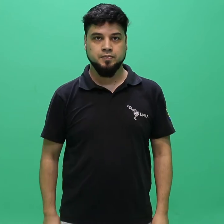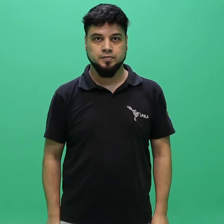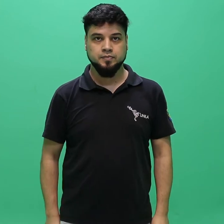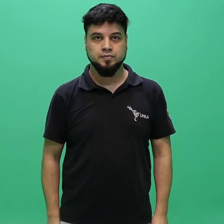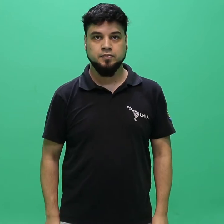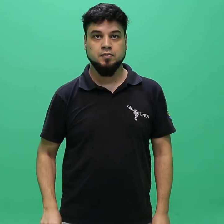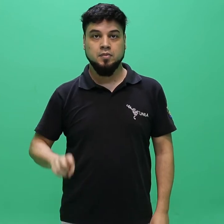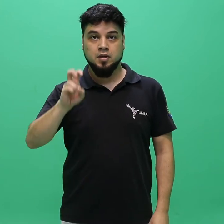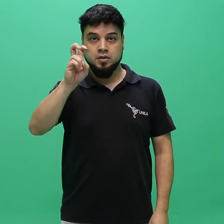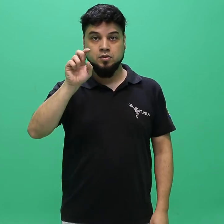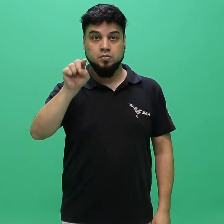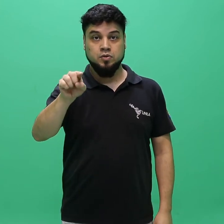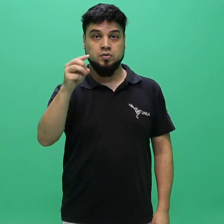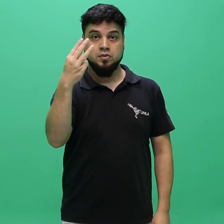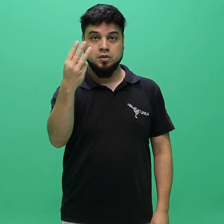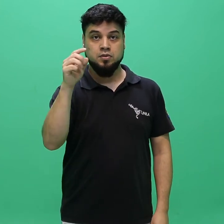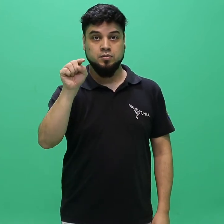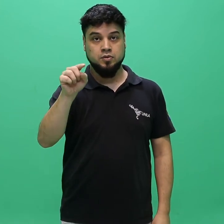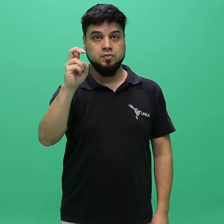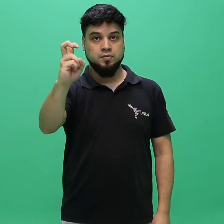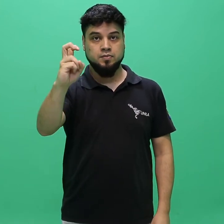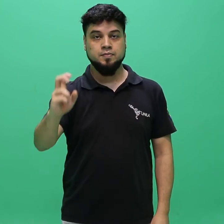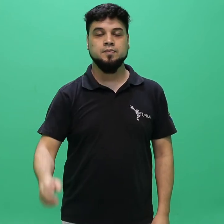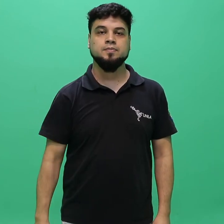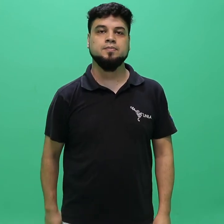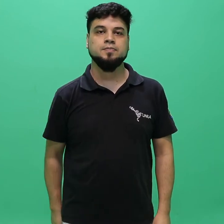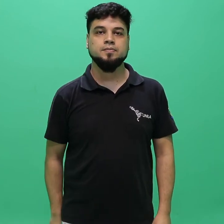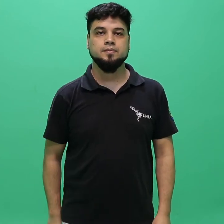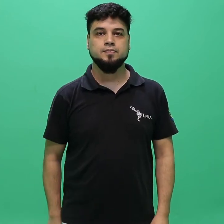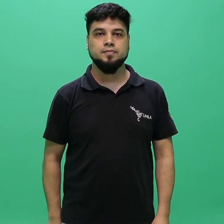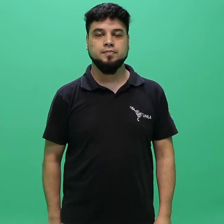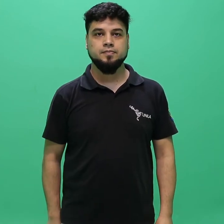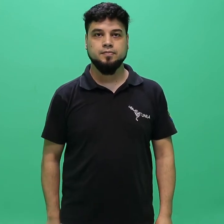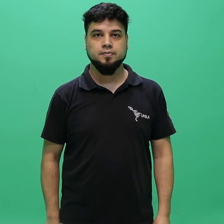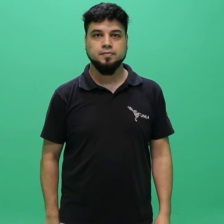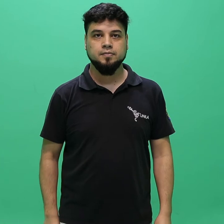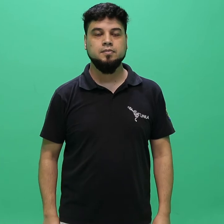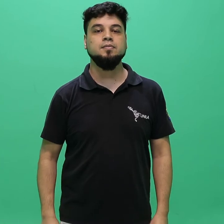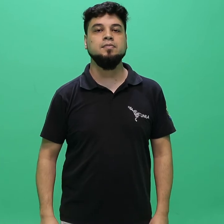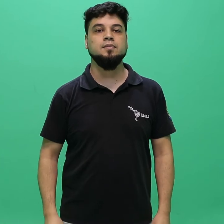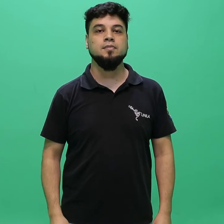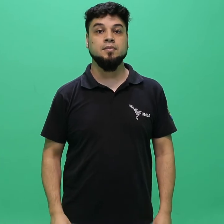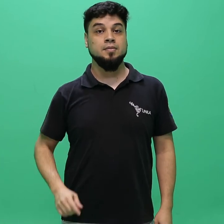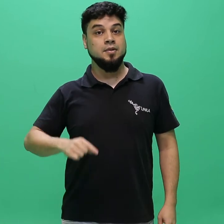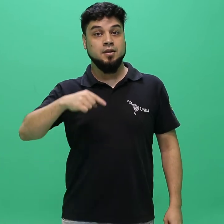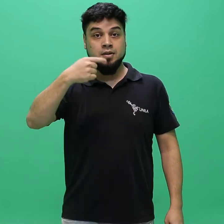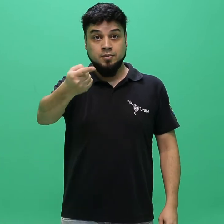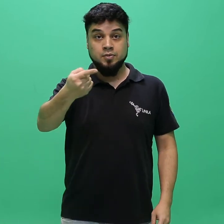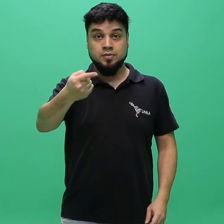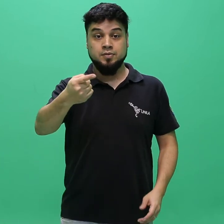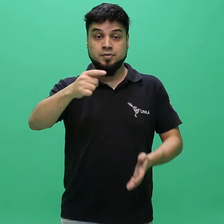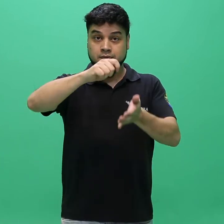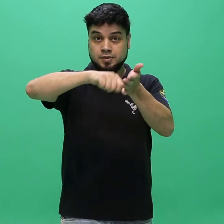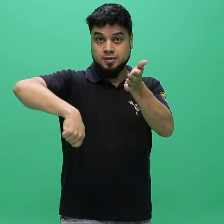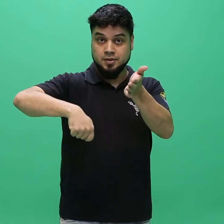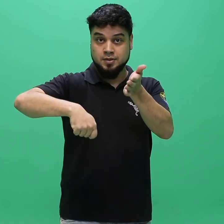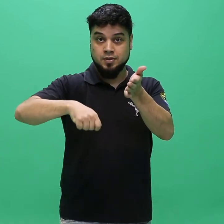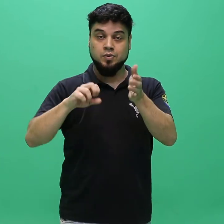5.3.5. Após o prazo de inscrição, não será permitida,